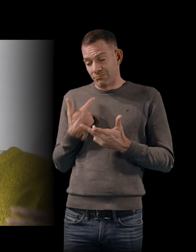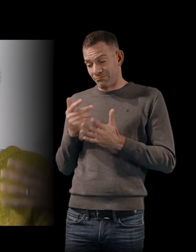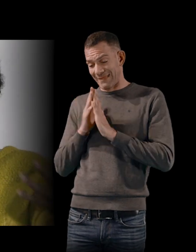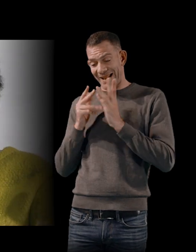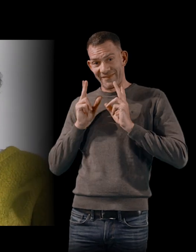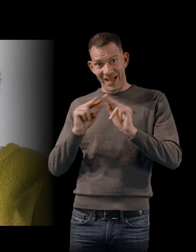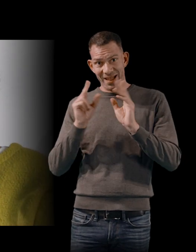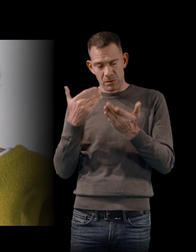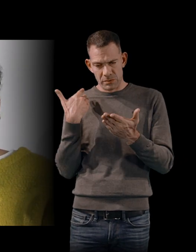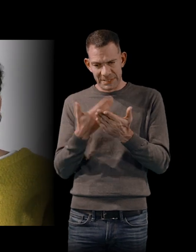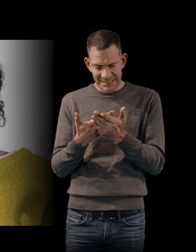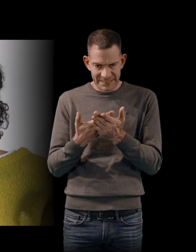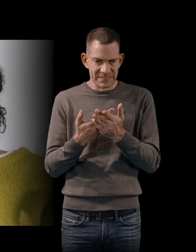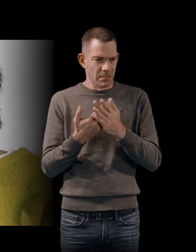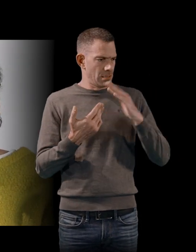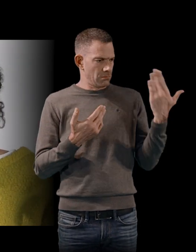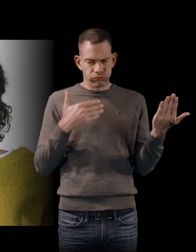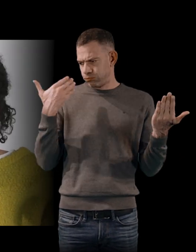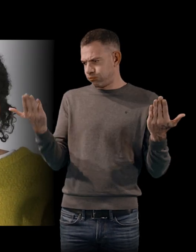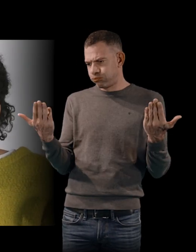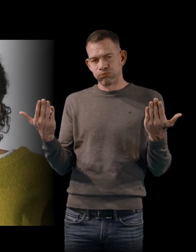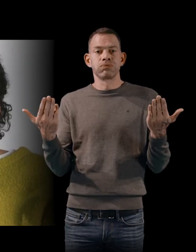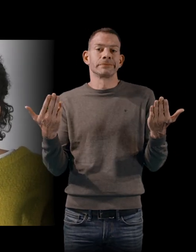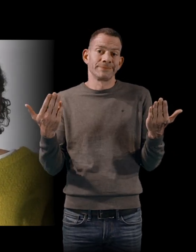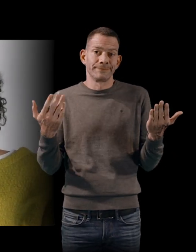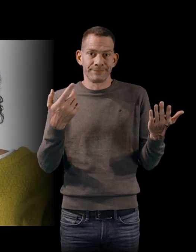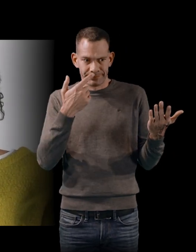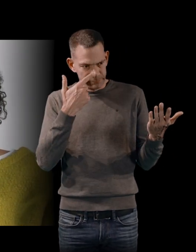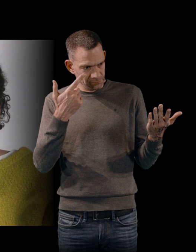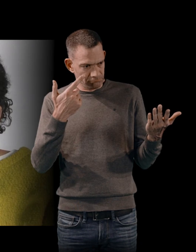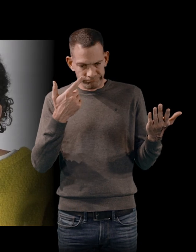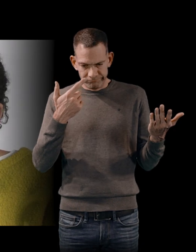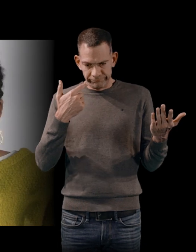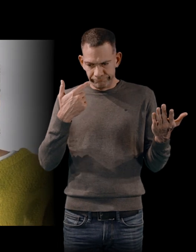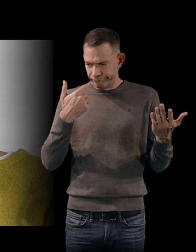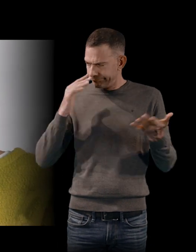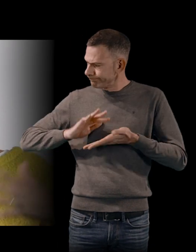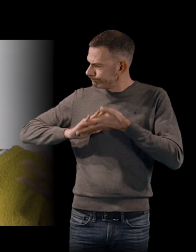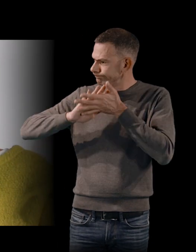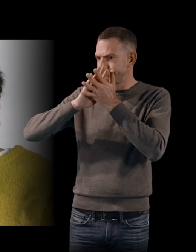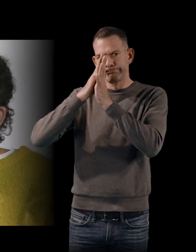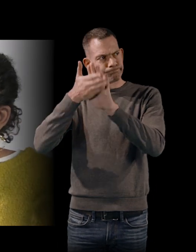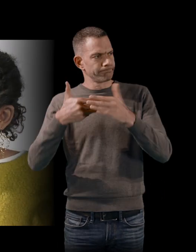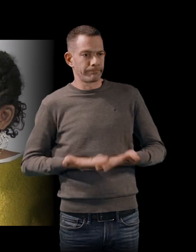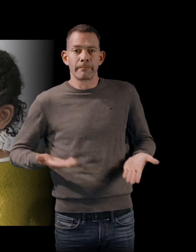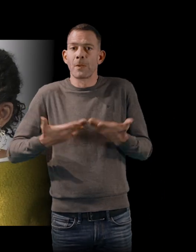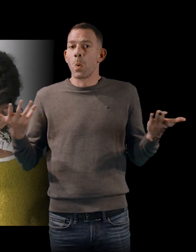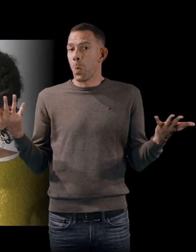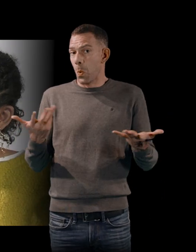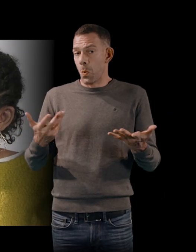en perspective, l'idée, c'est aussi de savoir ce qu'on est devenu par rapport à ces années, à la fin de ces années